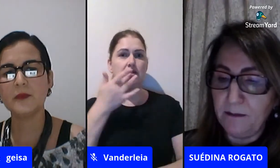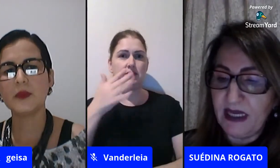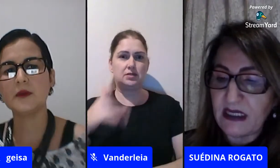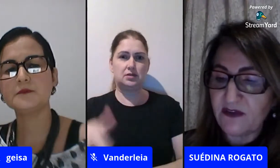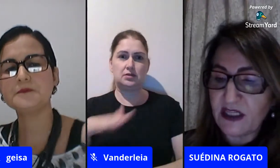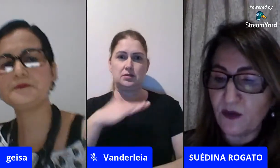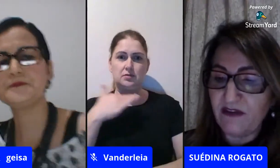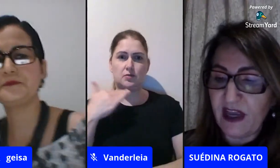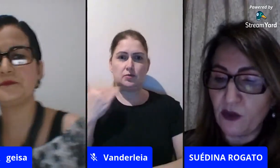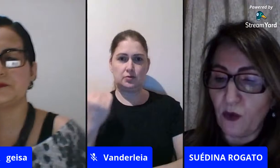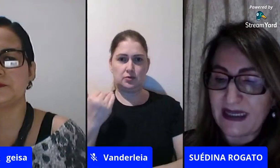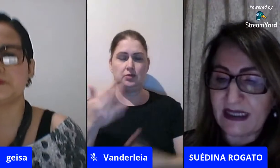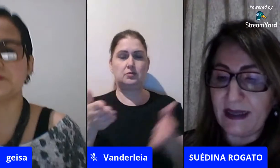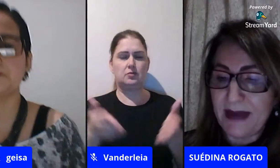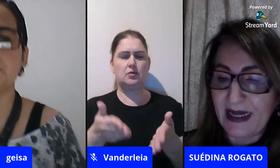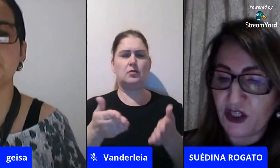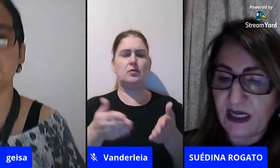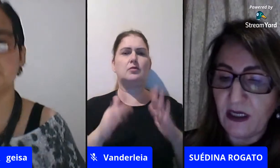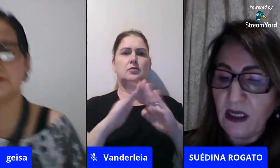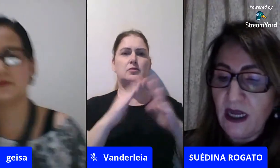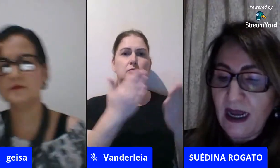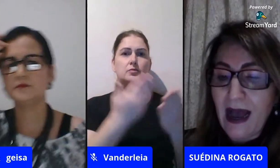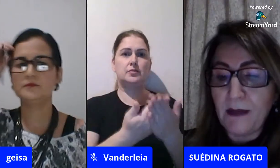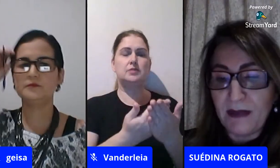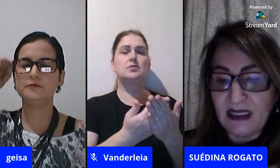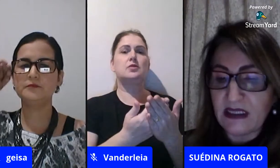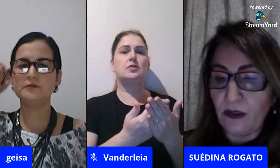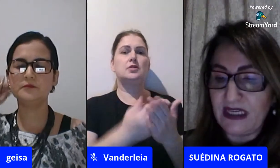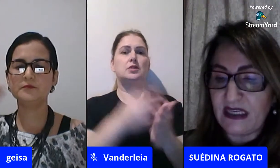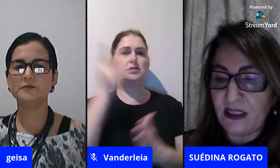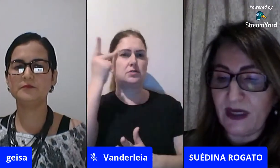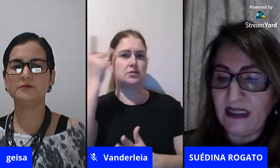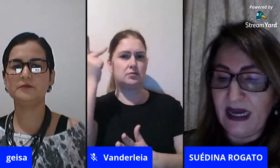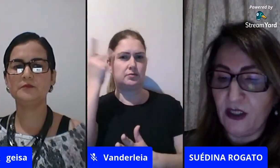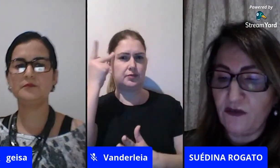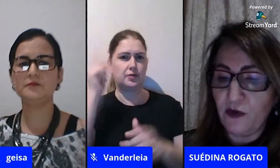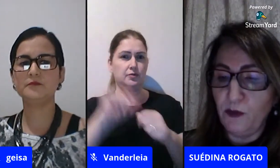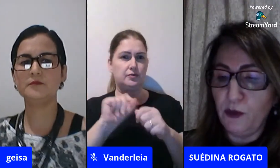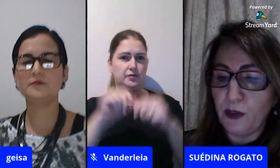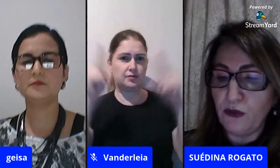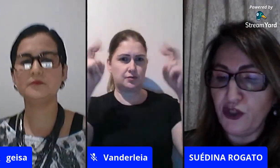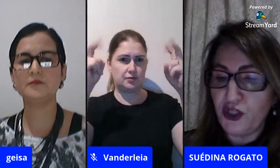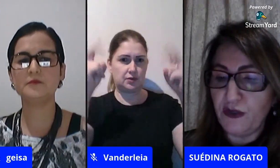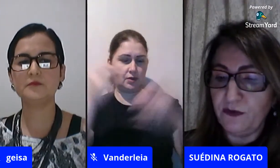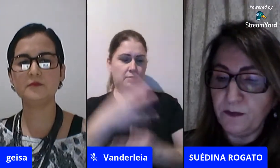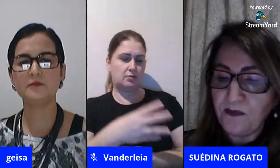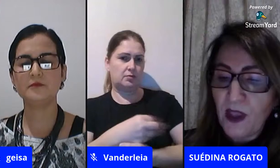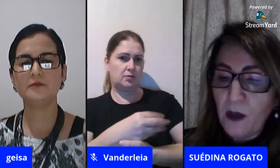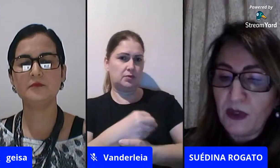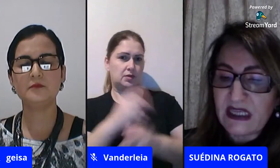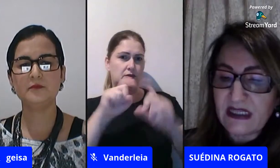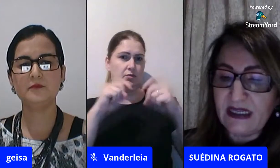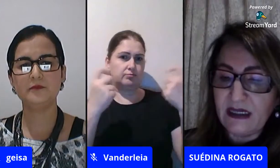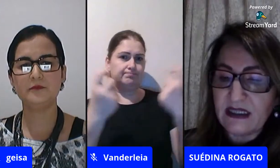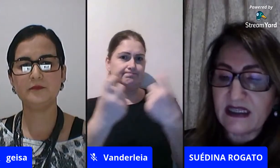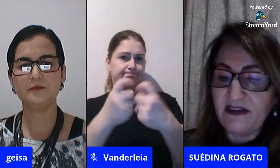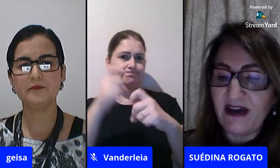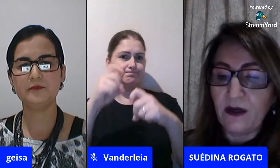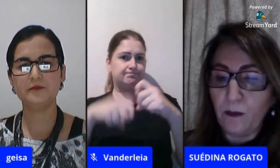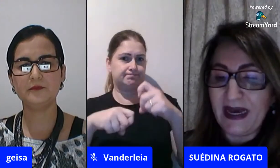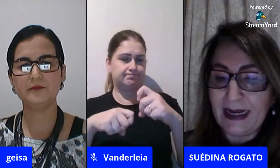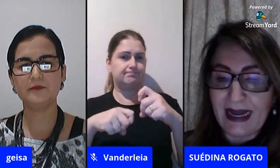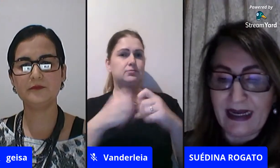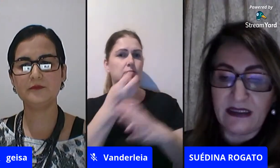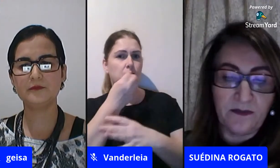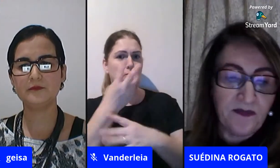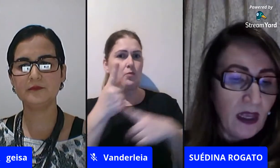fundamental em Campinas fez um evento com essa temática a amamentação na sexualidade foi muito produtivo pois as crianças